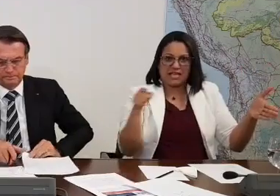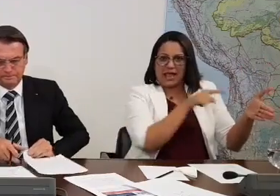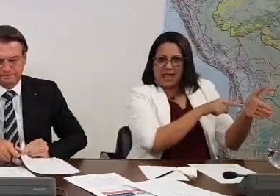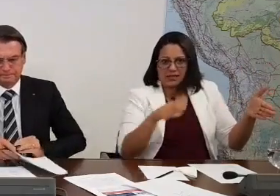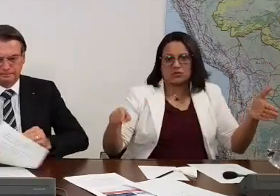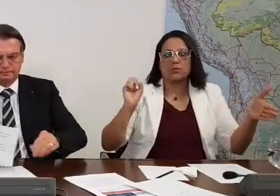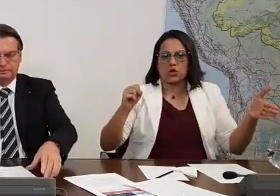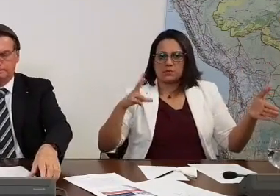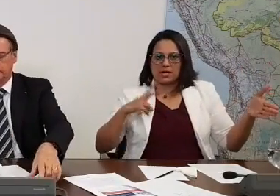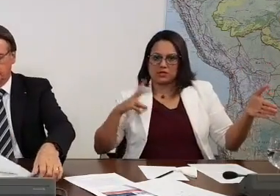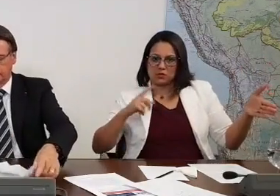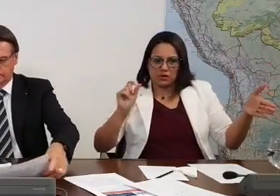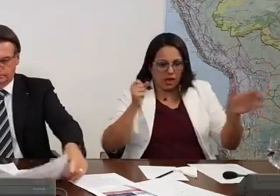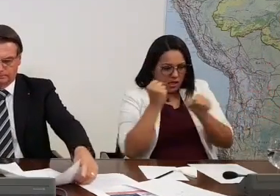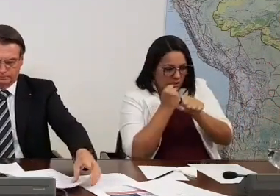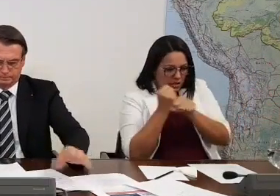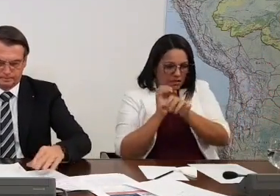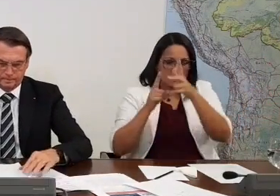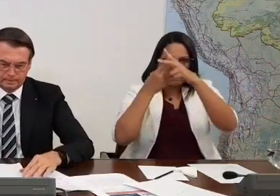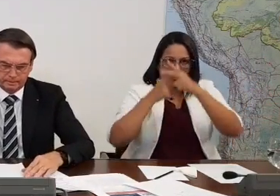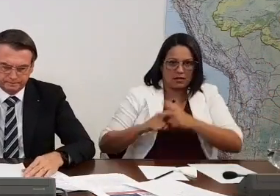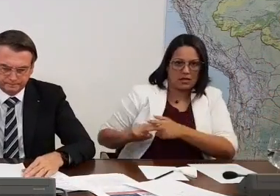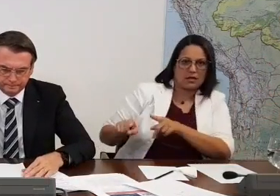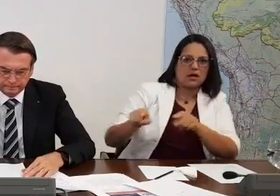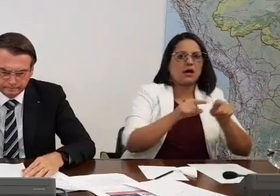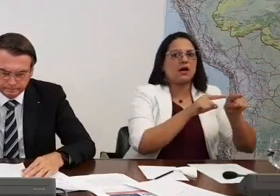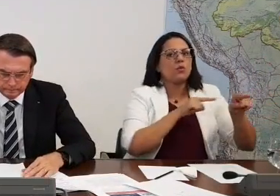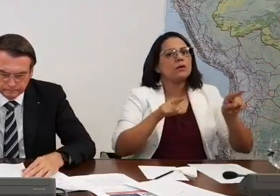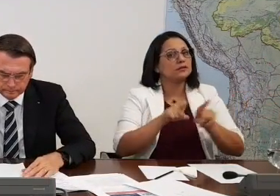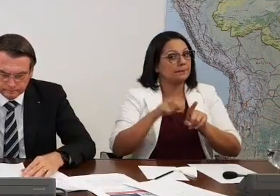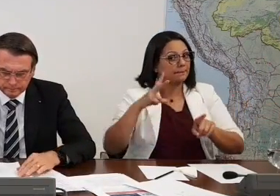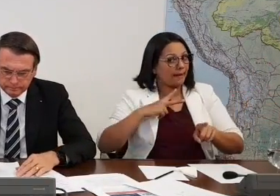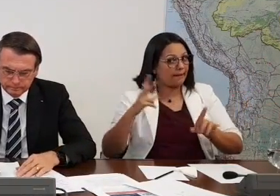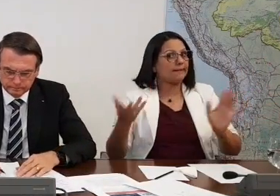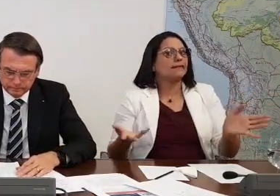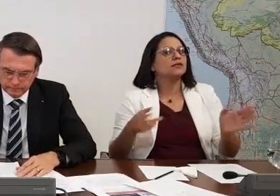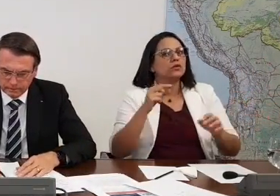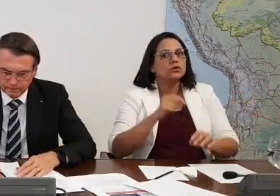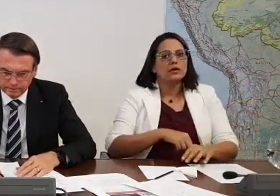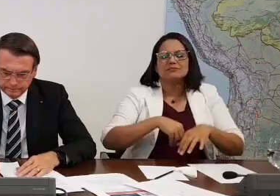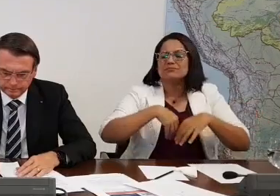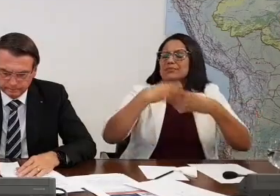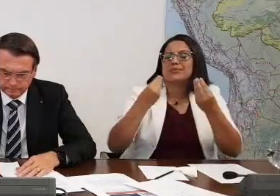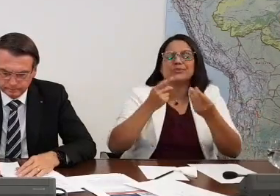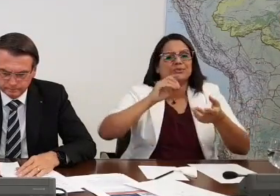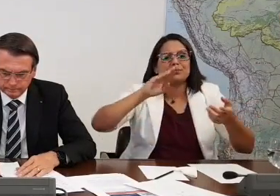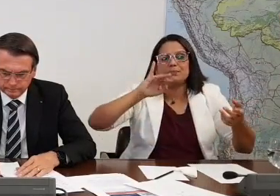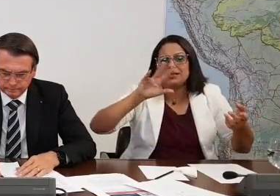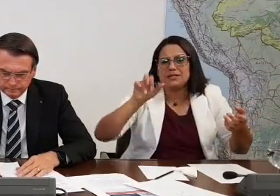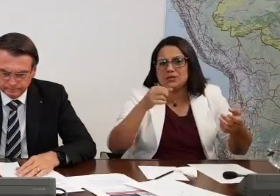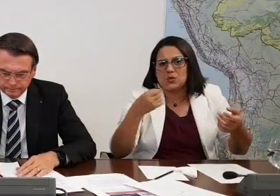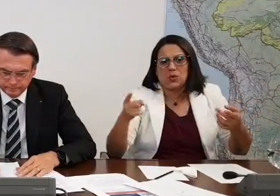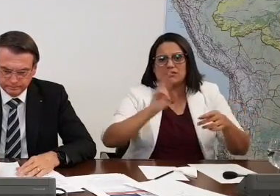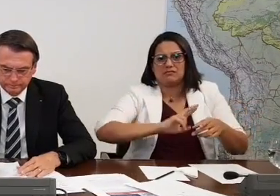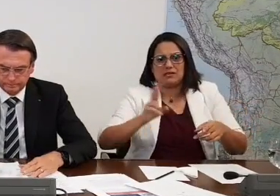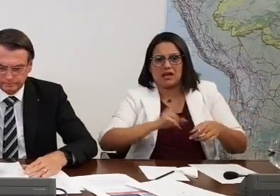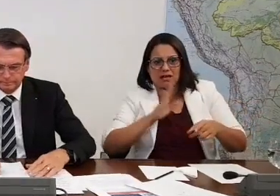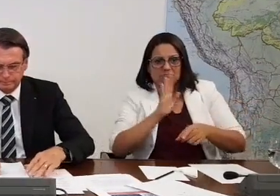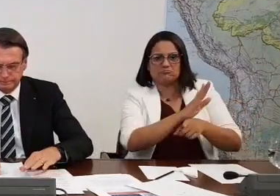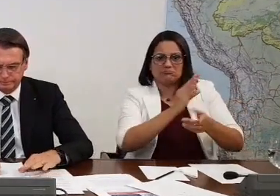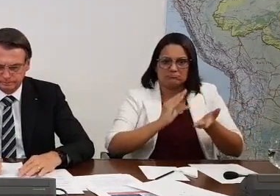590 quilômetros. São quase 10 bilhões de reais que vão ser investidos pelo setor privado nessa duplicação.